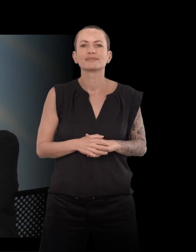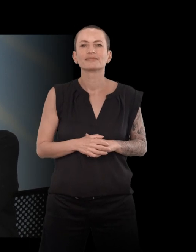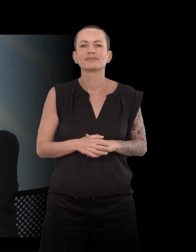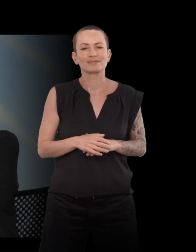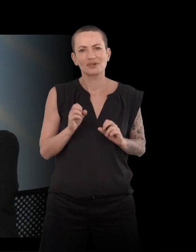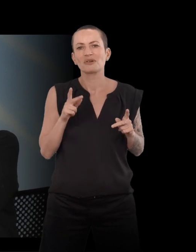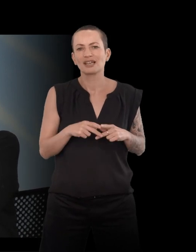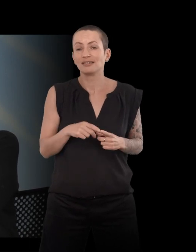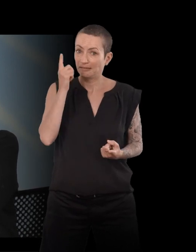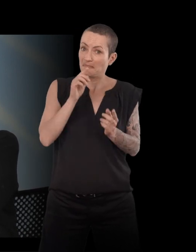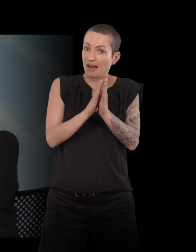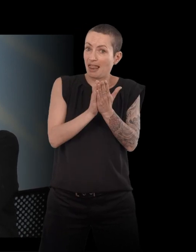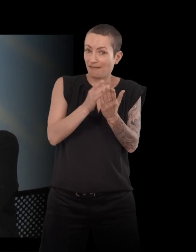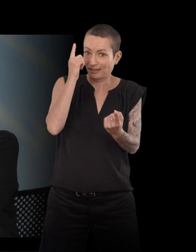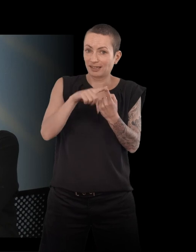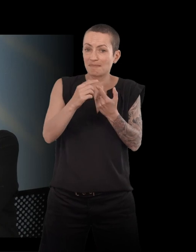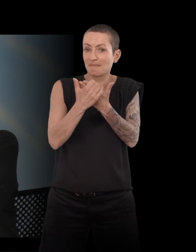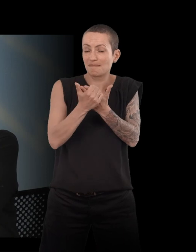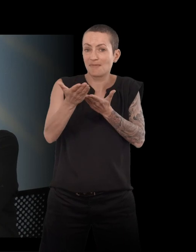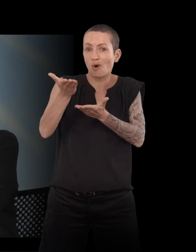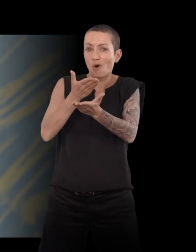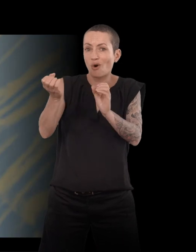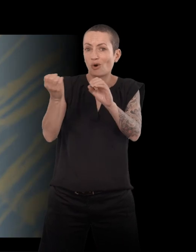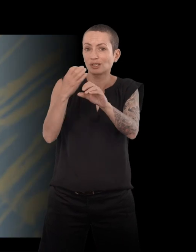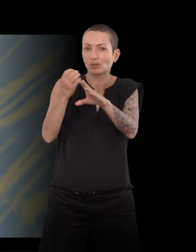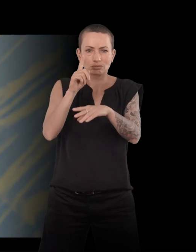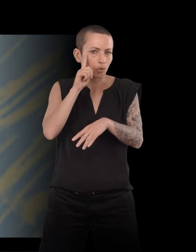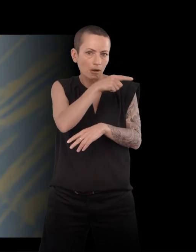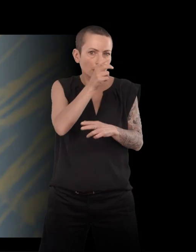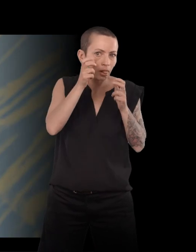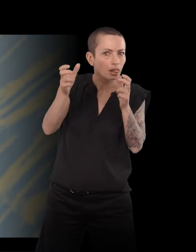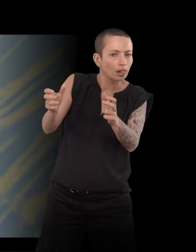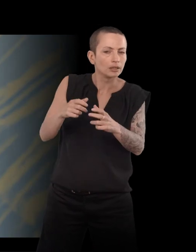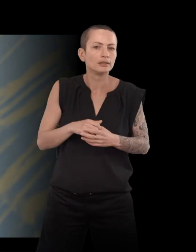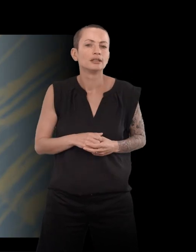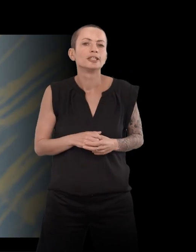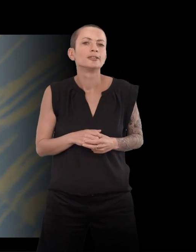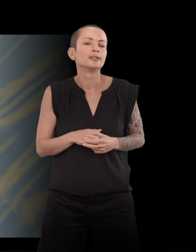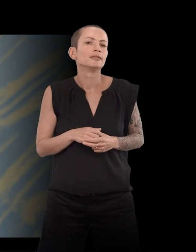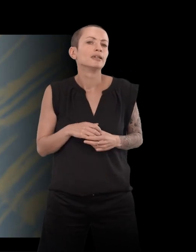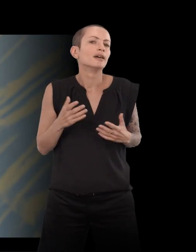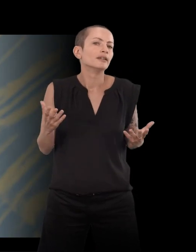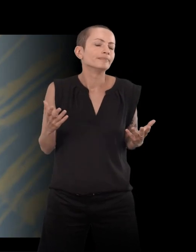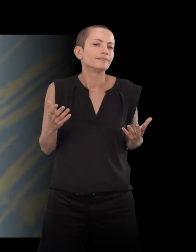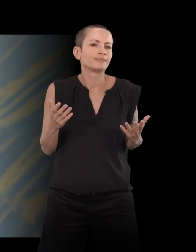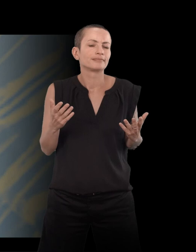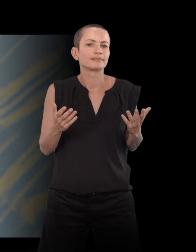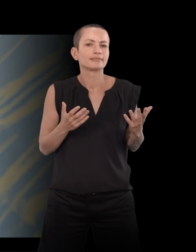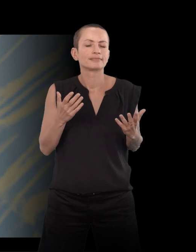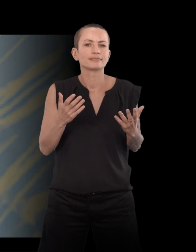Ah oui, d'accord, un livre sur les correspondances. Parce que c'est quelque chose qui vous fascine, donc. Donc, avec les autres que j'ai